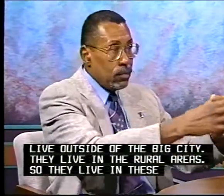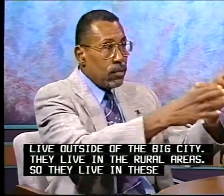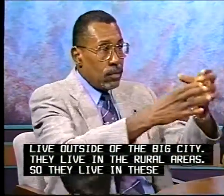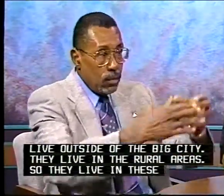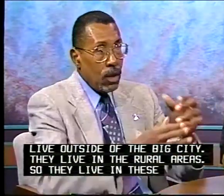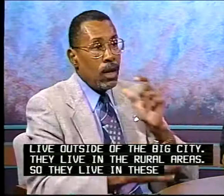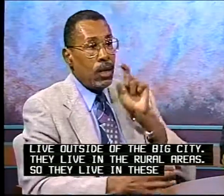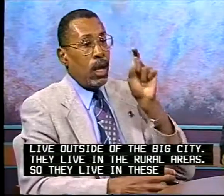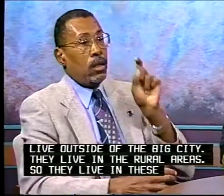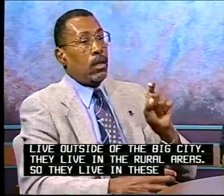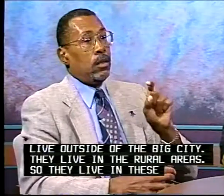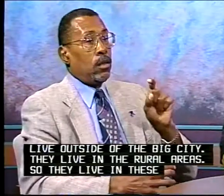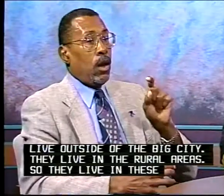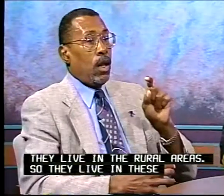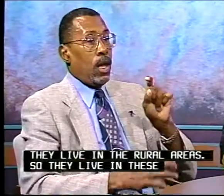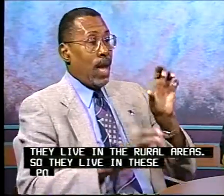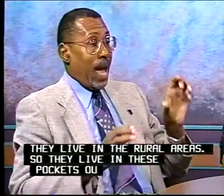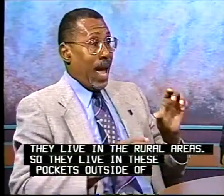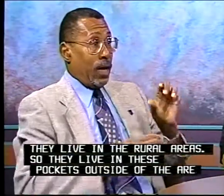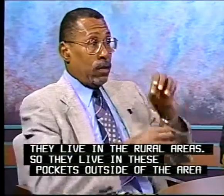So they live in these pockets outside of the area